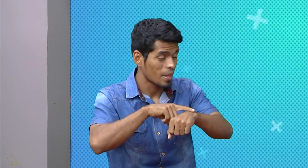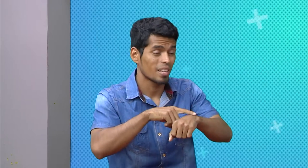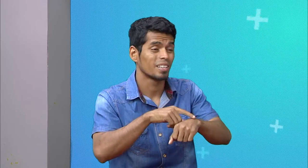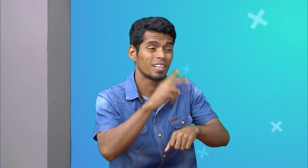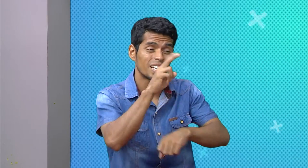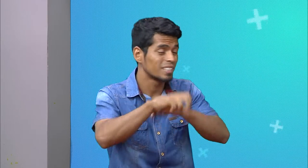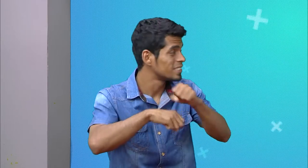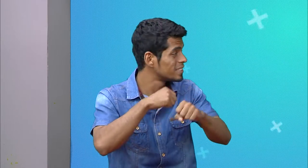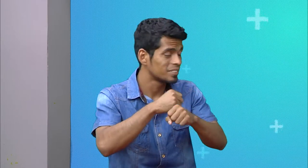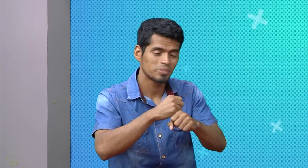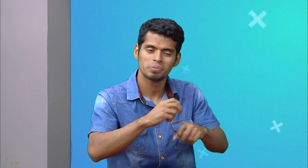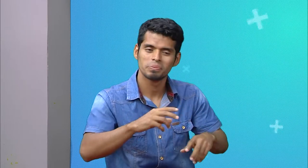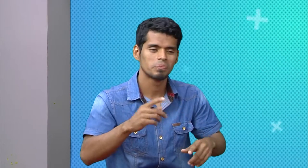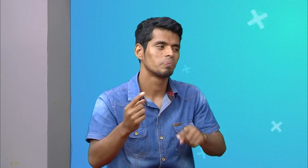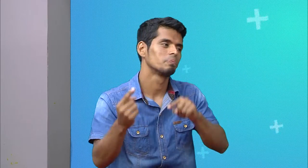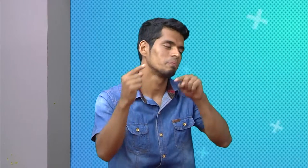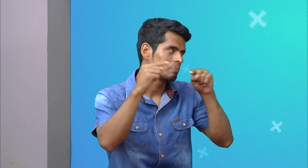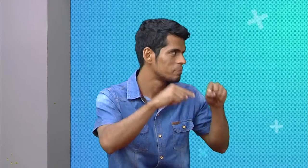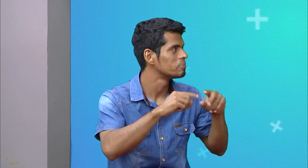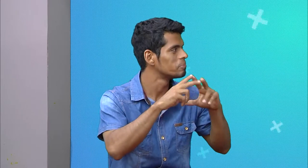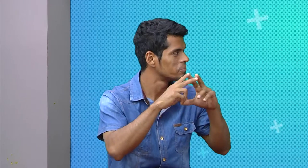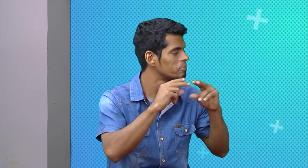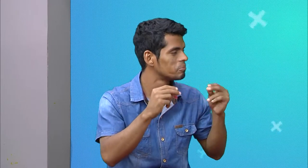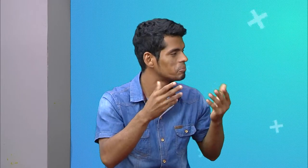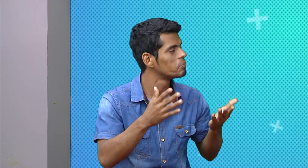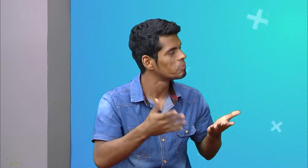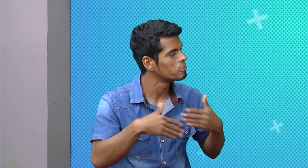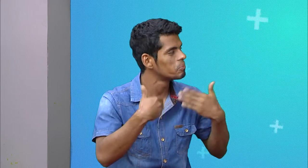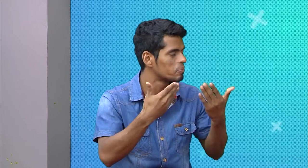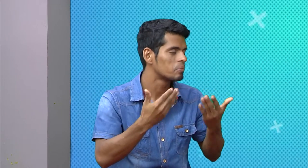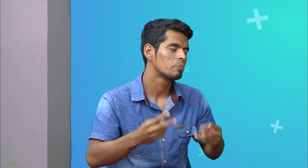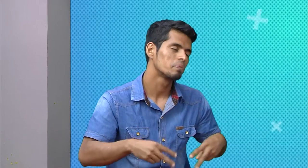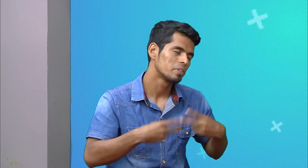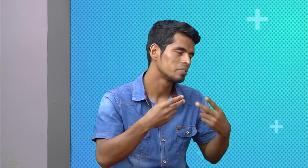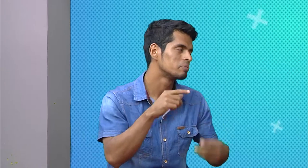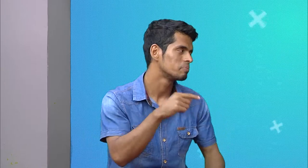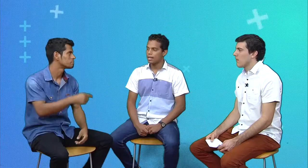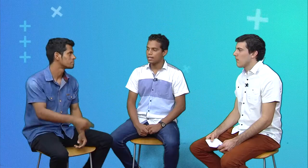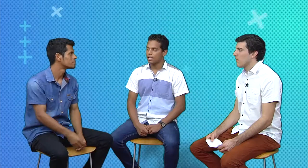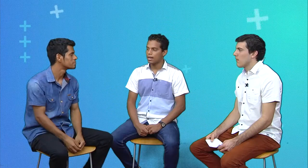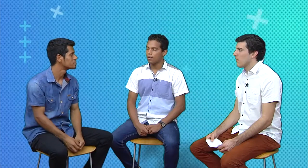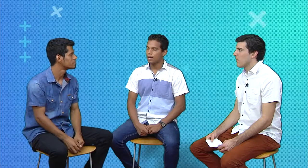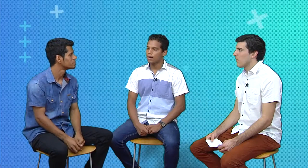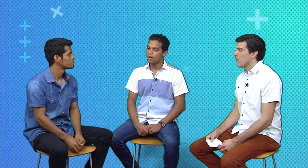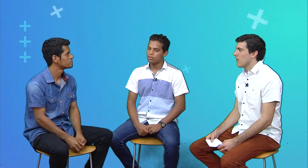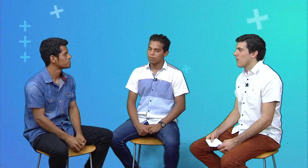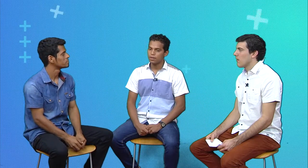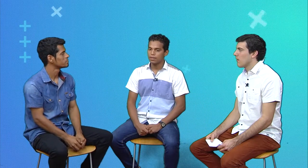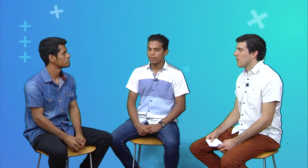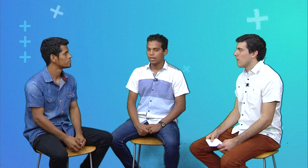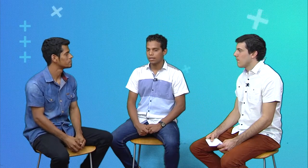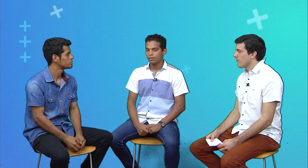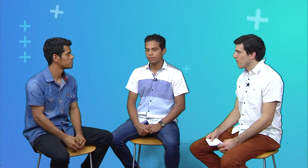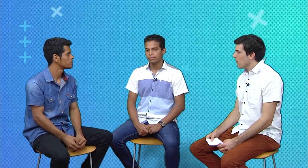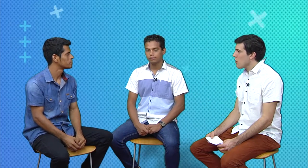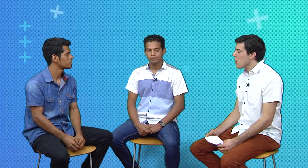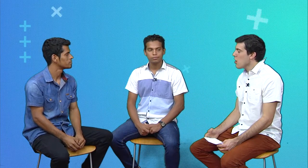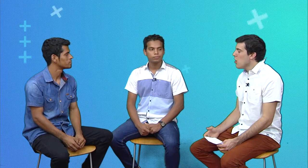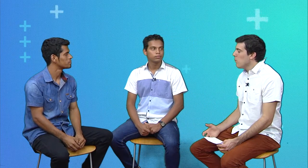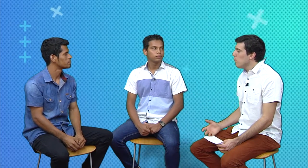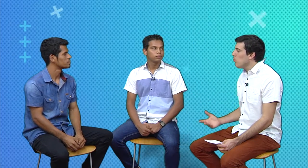experiencia, aprendí lo que es el inglés. Tuve dos años, luego regresé acá a Nicaragua y ahora estoy viviendo acá.